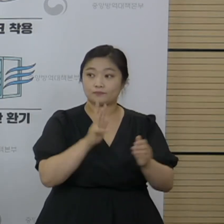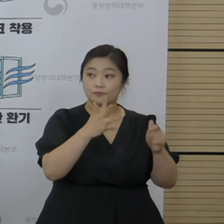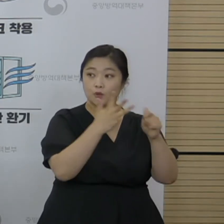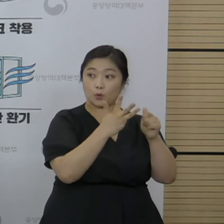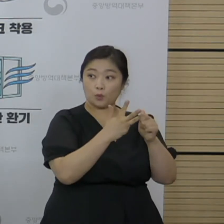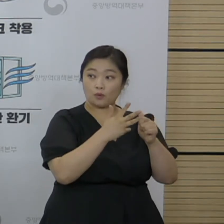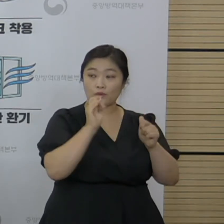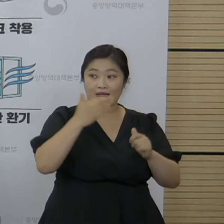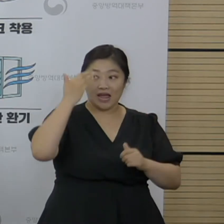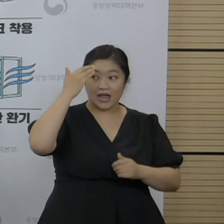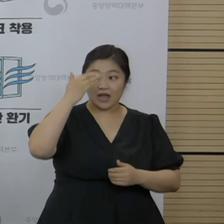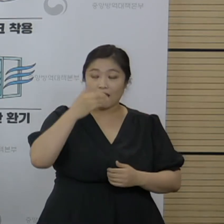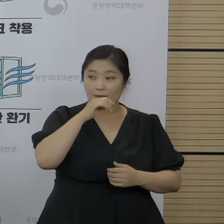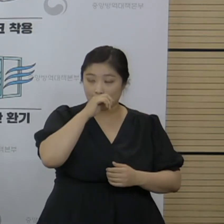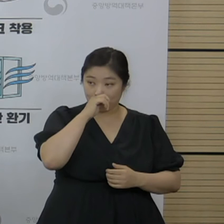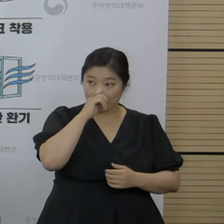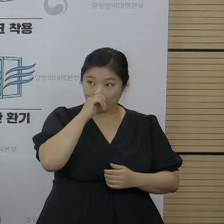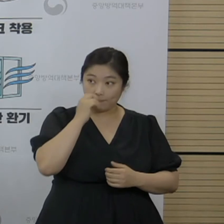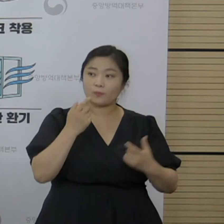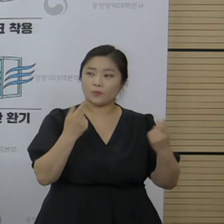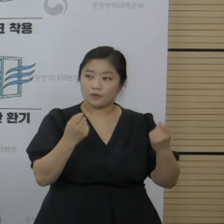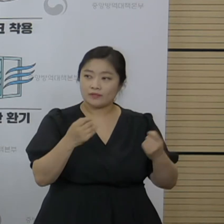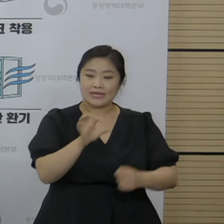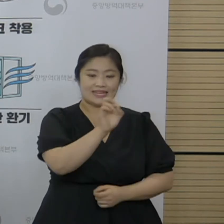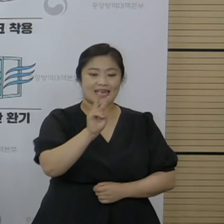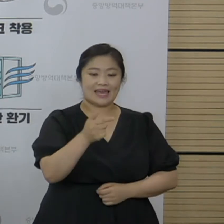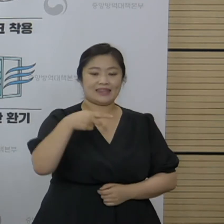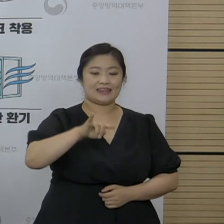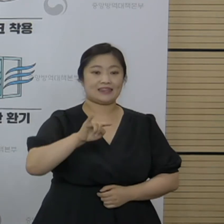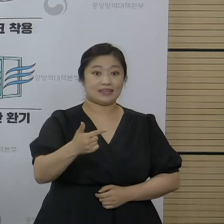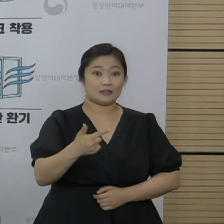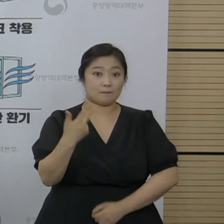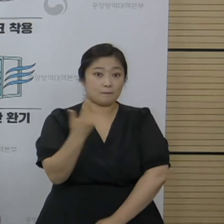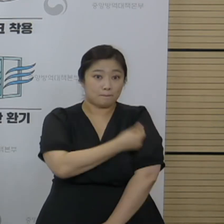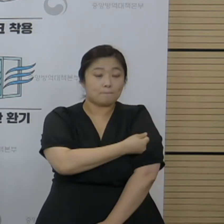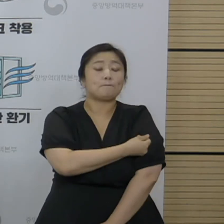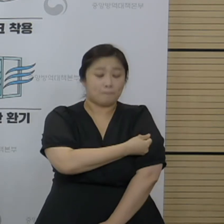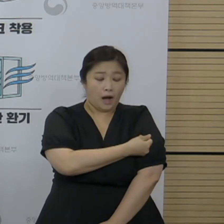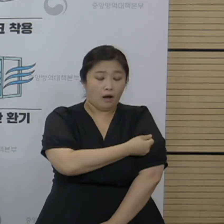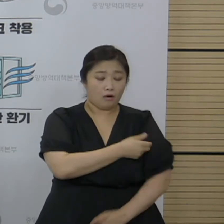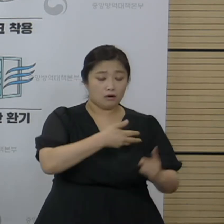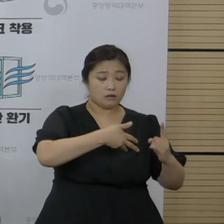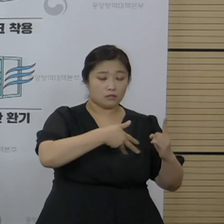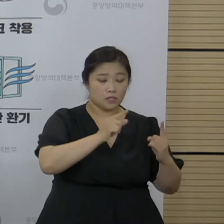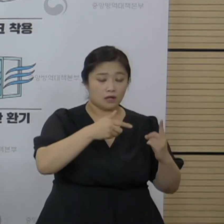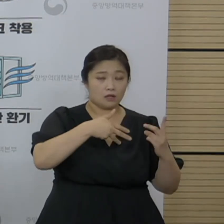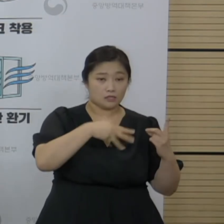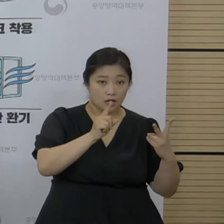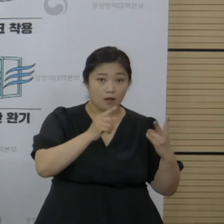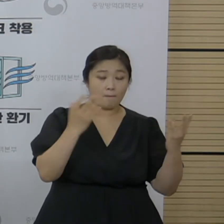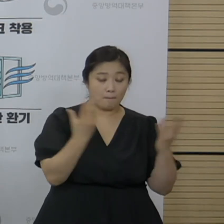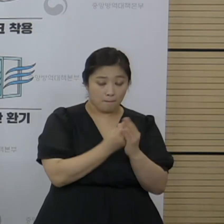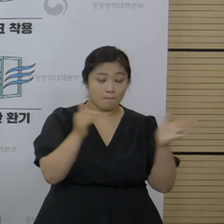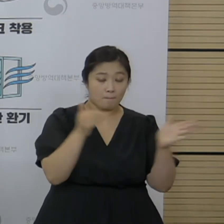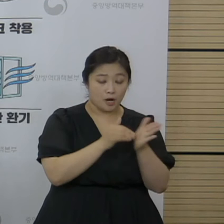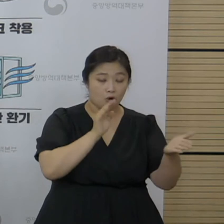질문 한국일보 임소영 기자님도 얀산 백신 접종자의 돌파 감염 사례를 오늘 설명해 준다고 했는데